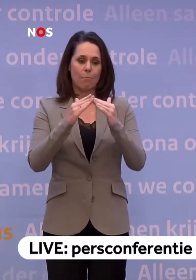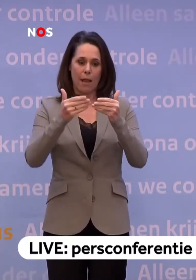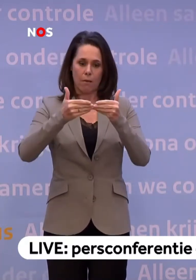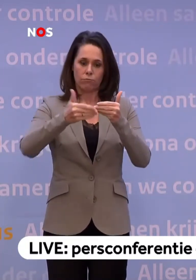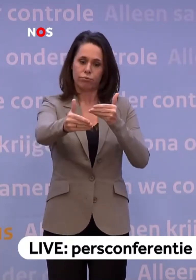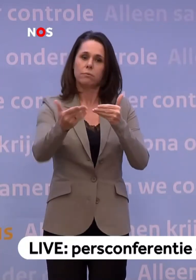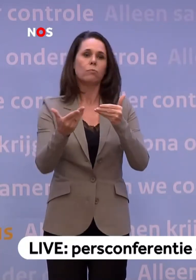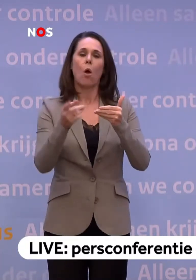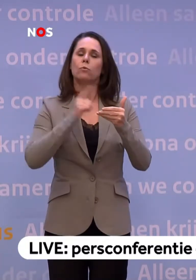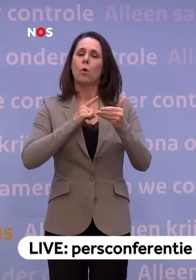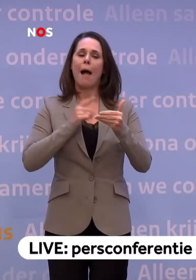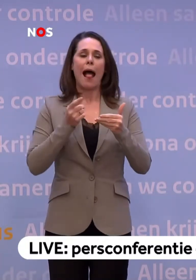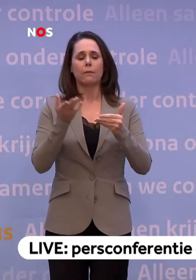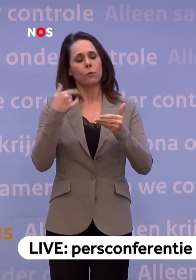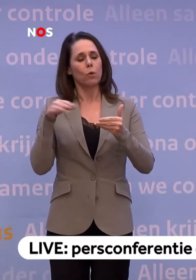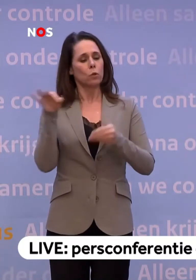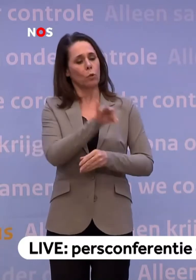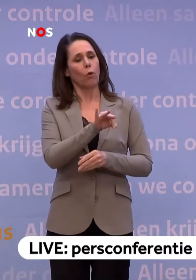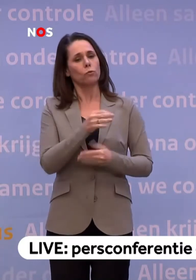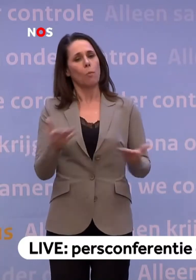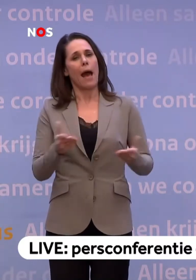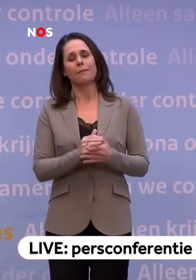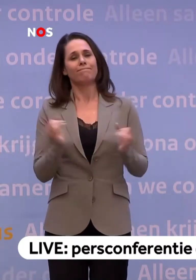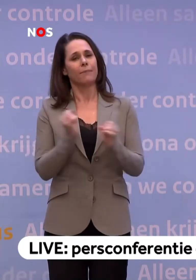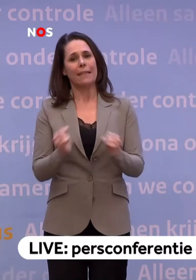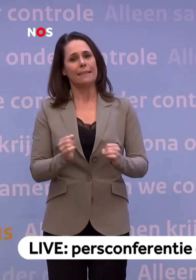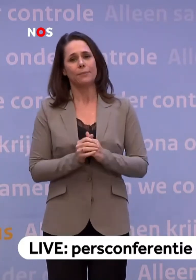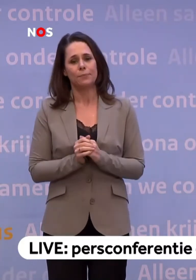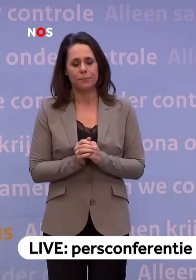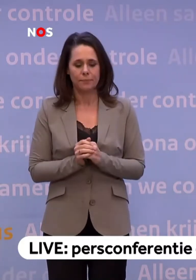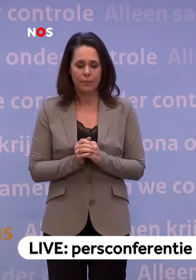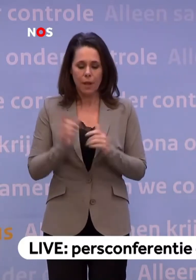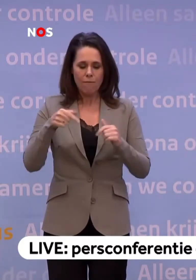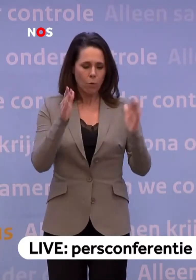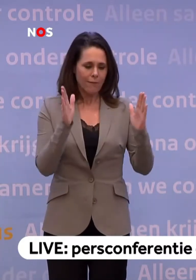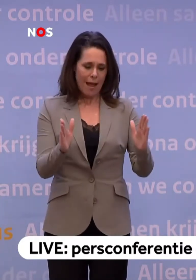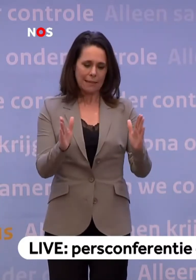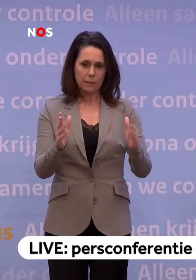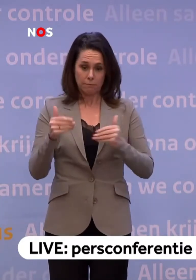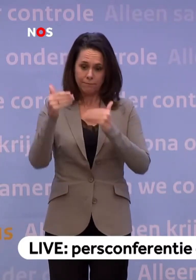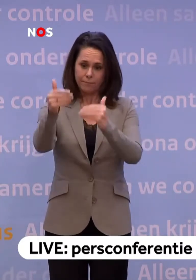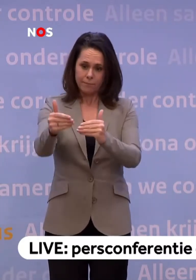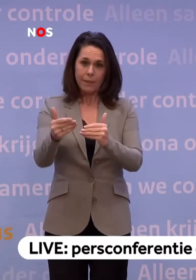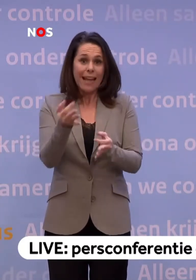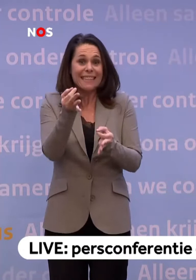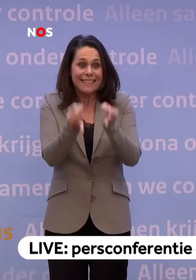we niet zomaar terug naar vroeger. In een volgende fase blijft testen cruciaal.